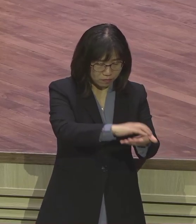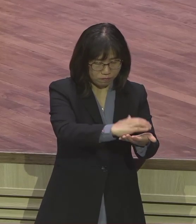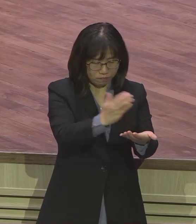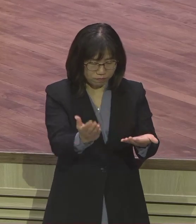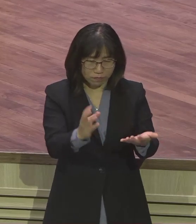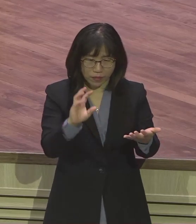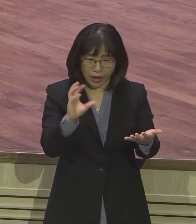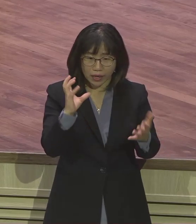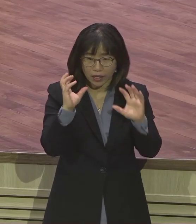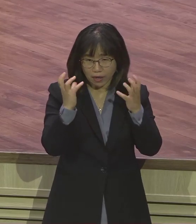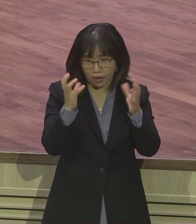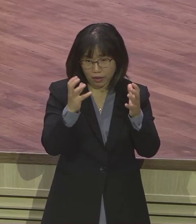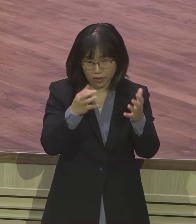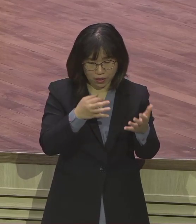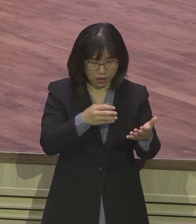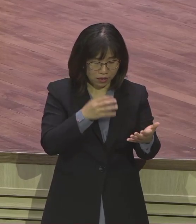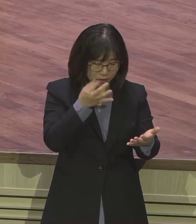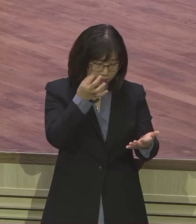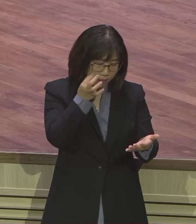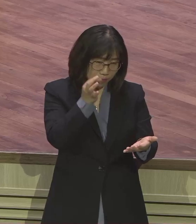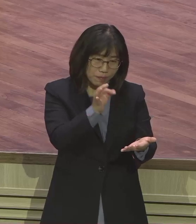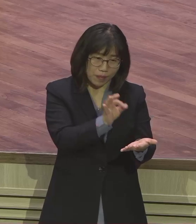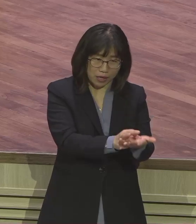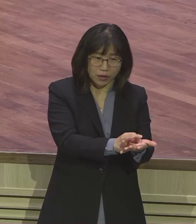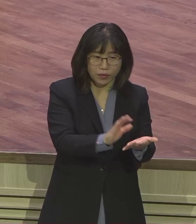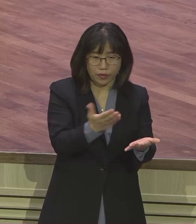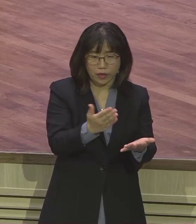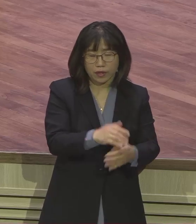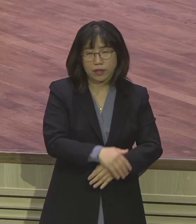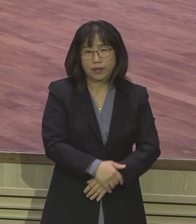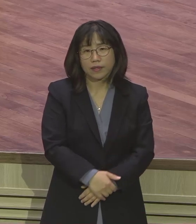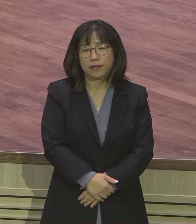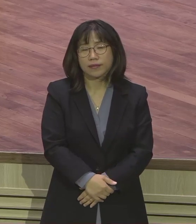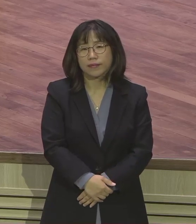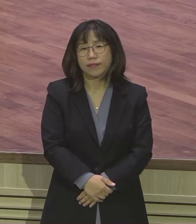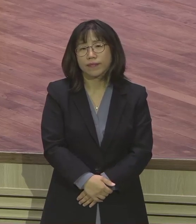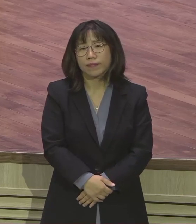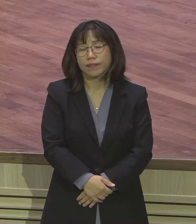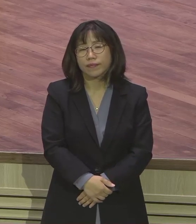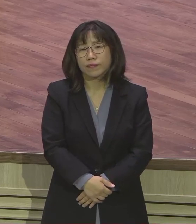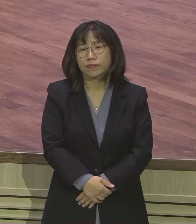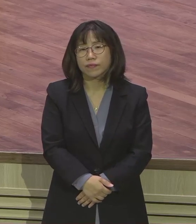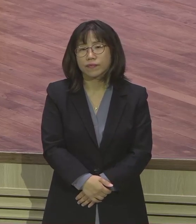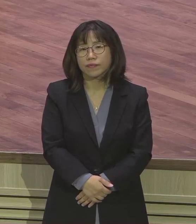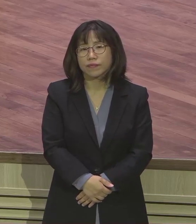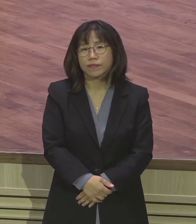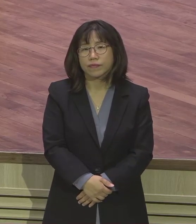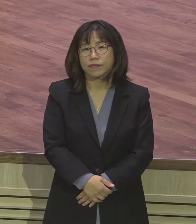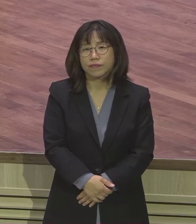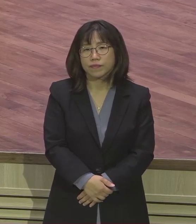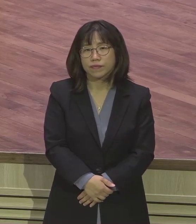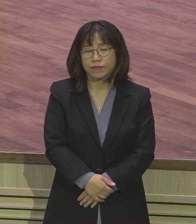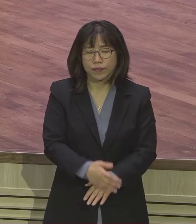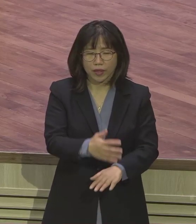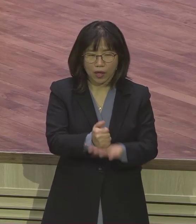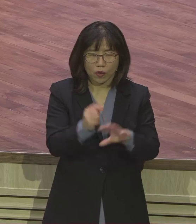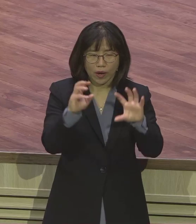아기가 우고 있단 말이에요. 그래가지고 이 타이밍 기가 막히게 한 거예요. 그래 목숨 구한 거예요. 사실은